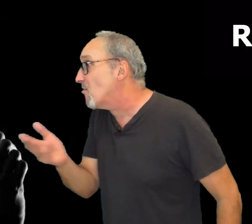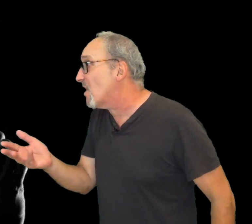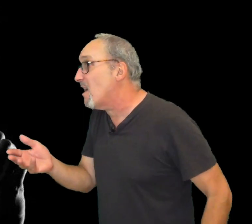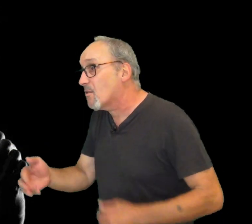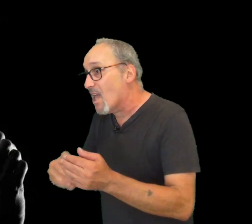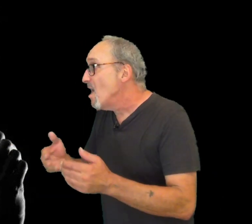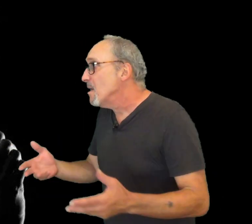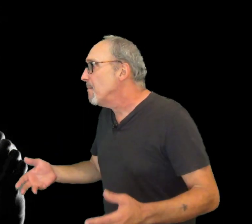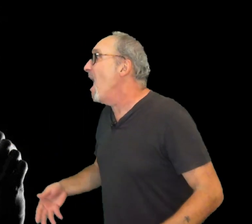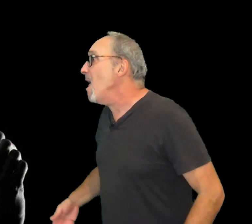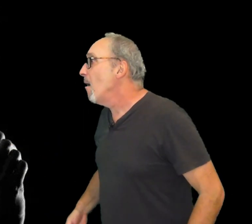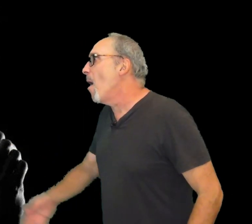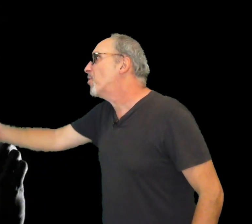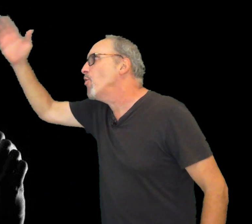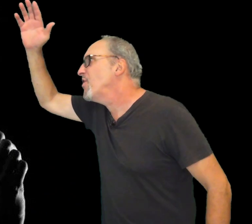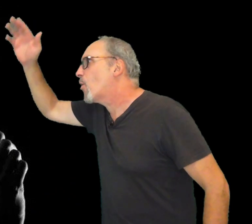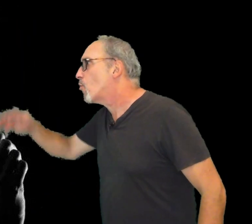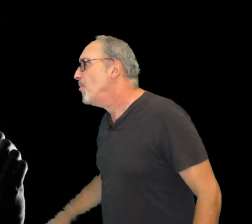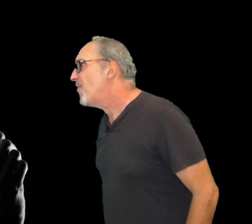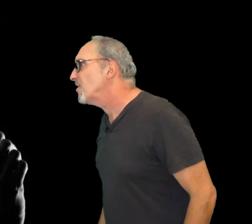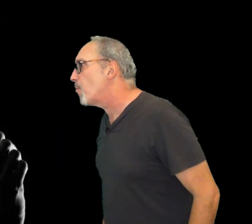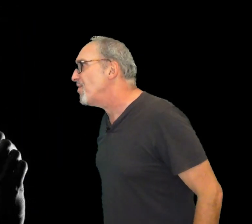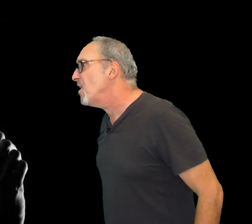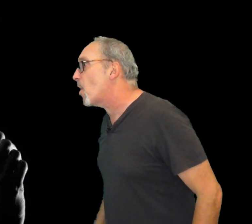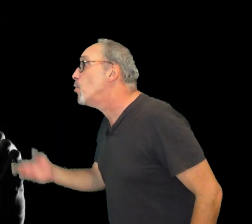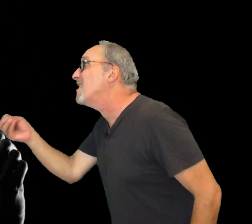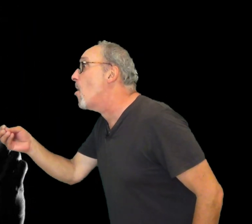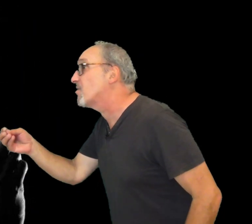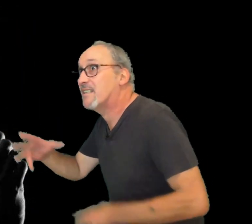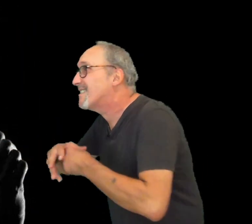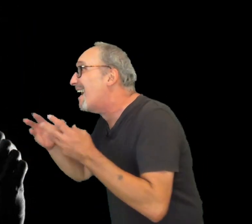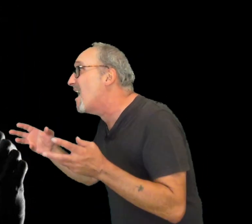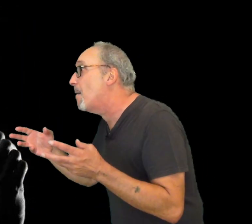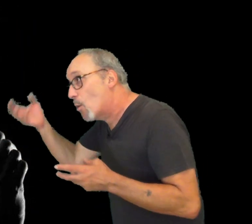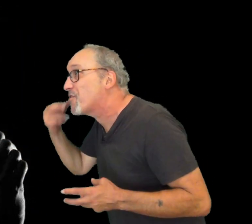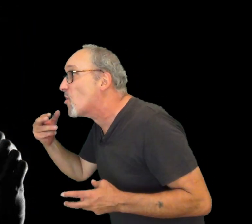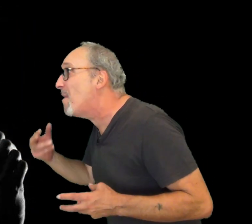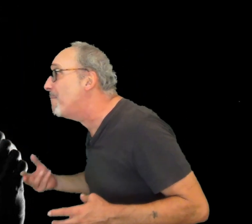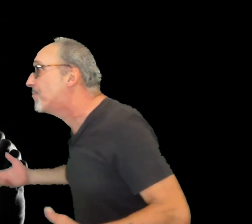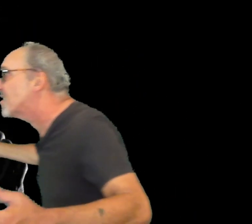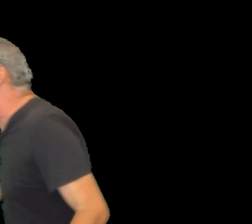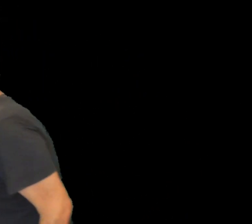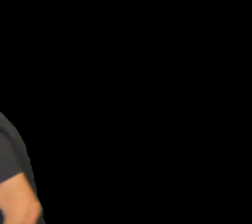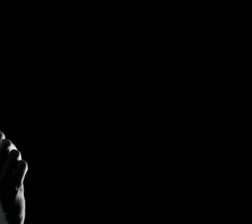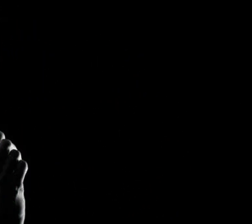silence, c'est rien. Hein ? Ah, mais toi aussi, t'es comme une valise en poignet. Le silence, c'est rien. Mais on l'entend quand même. Putain, c'est quand même pas compliqué.